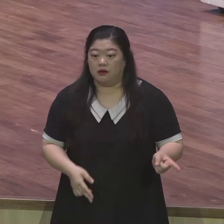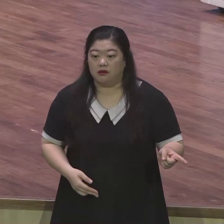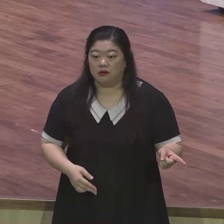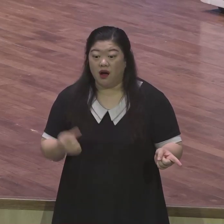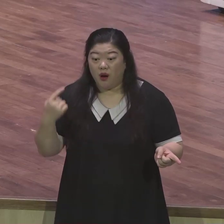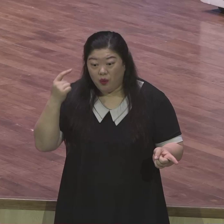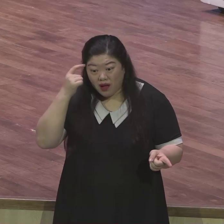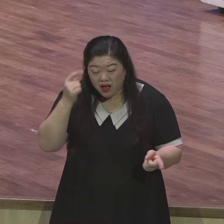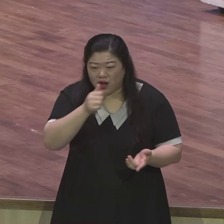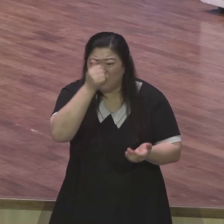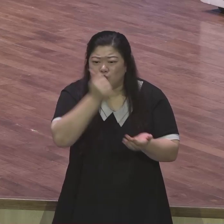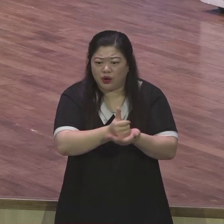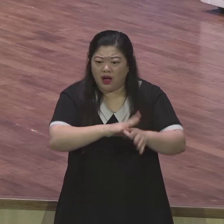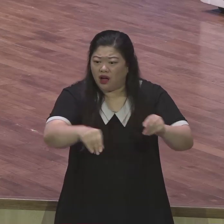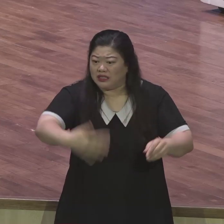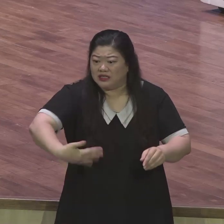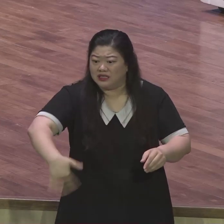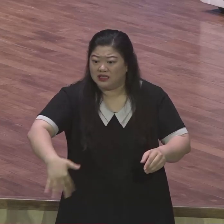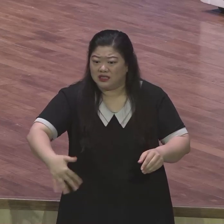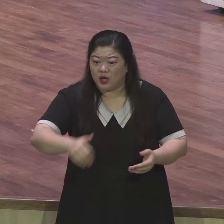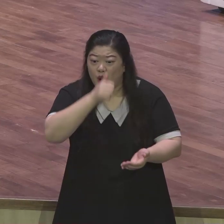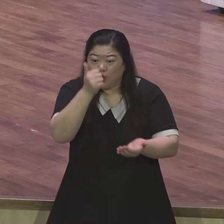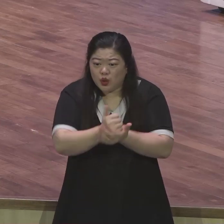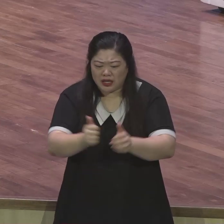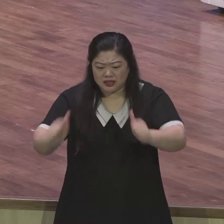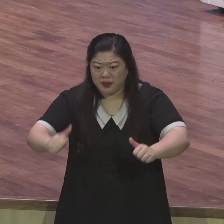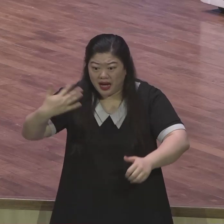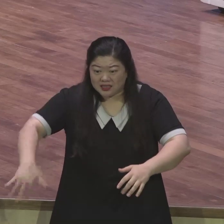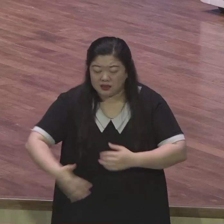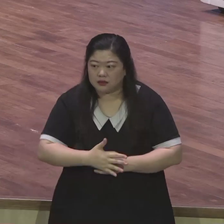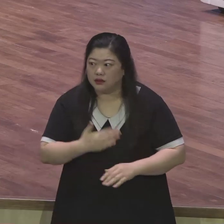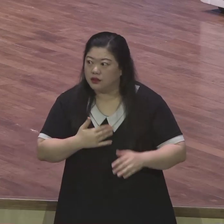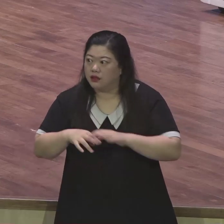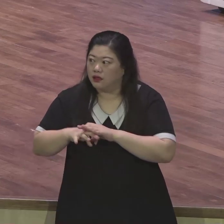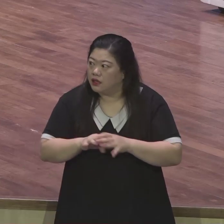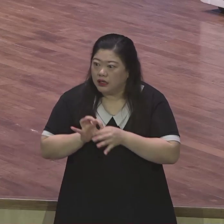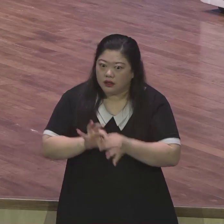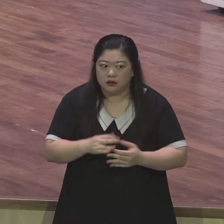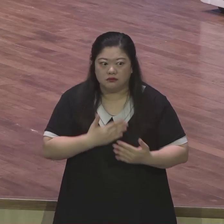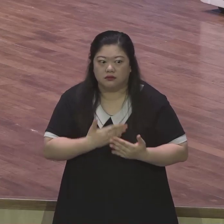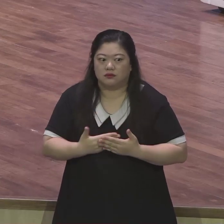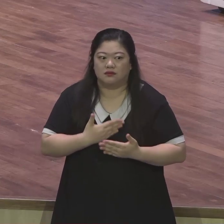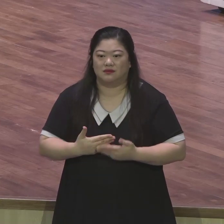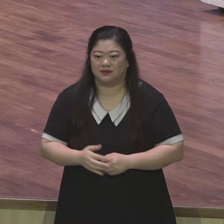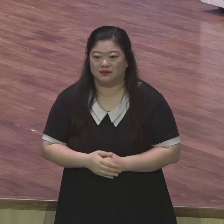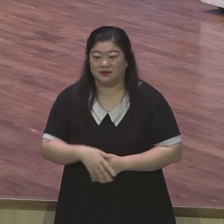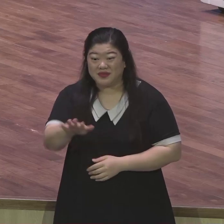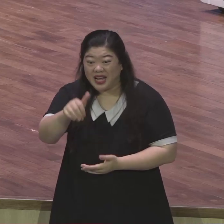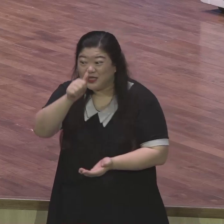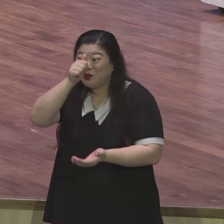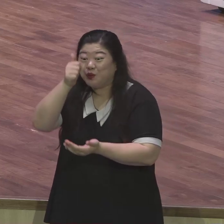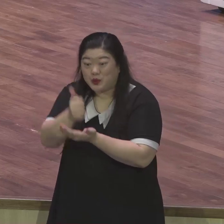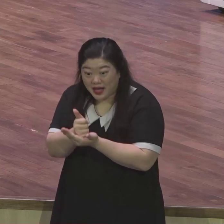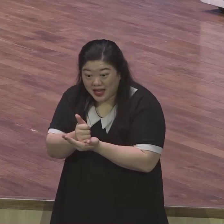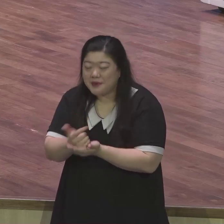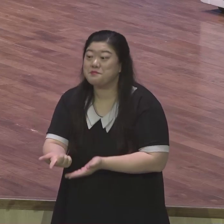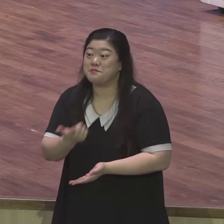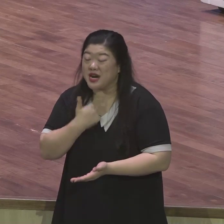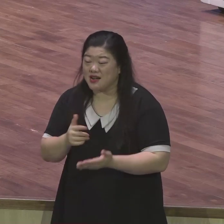죄값을 치러야 마음의 안식을 가질 수 있습니다 도망다니면서 아무리 좋은 밥을 먹은데 그게 맛있겠습니까 도망다니면서 좋은 침대 잔들